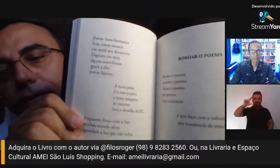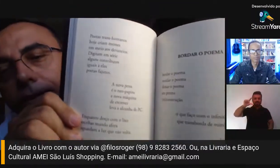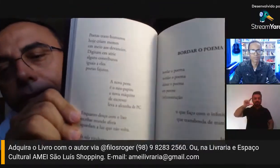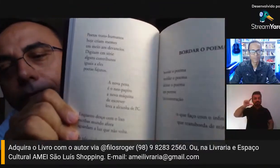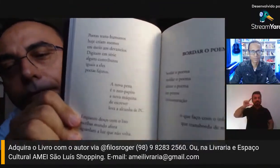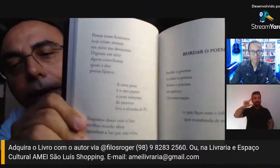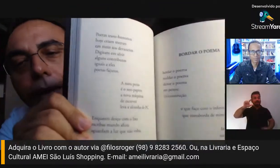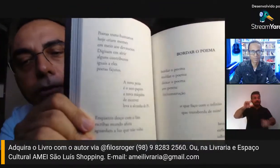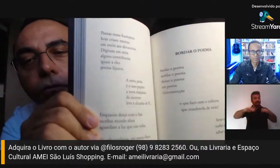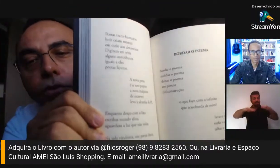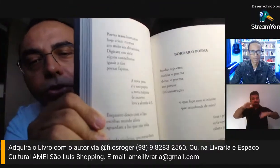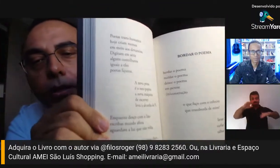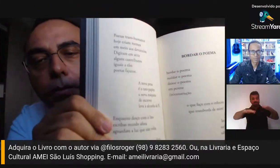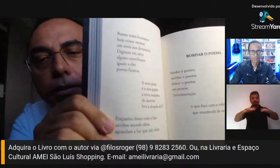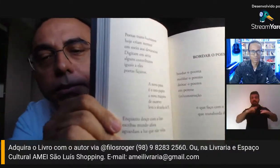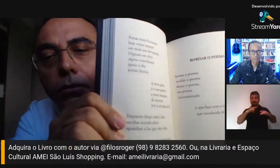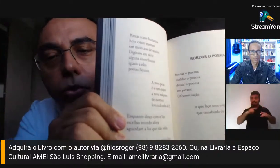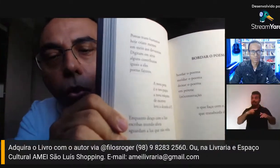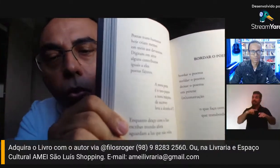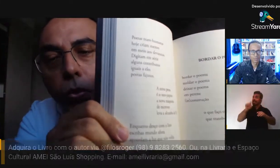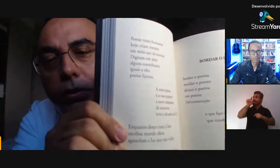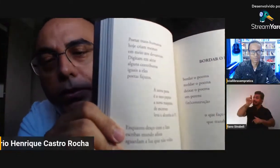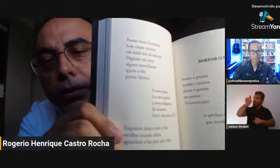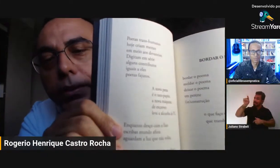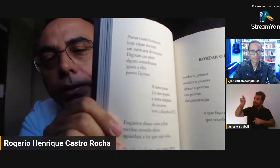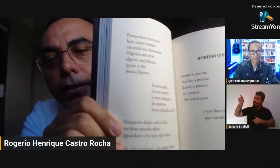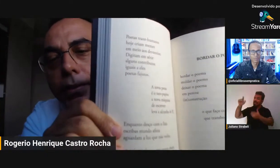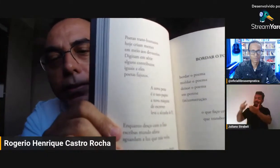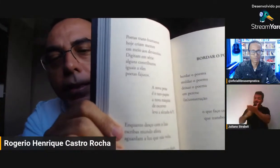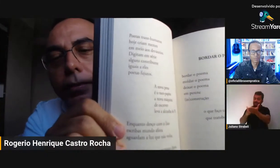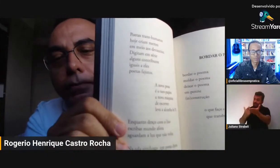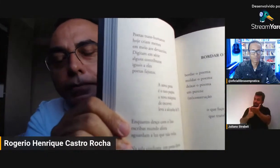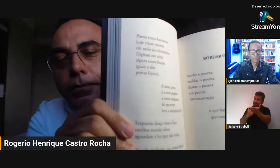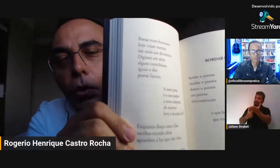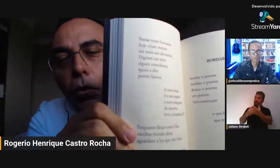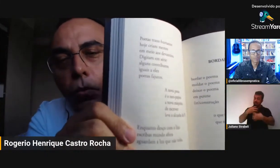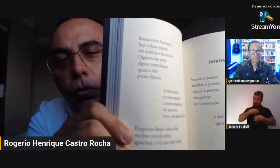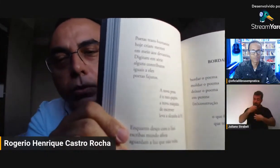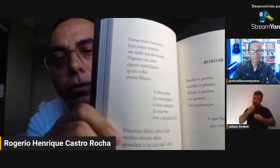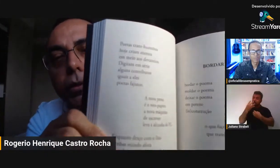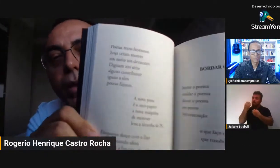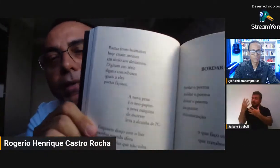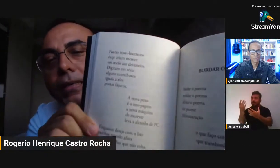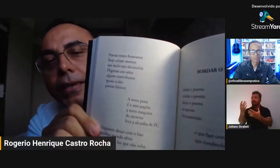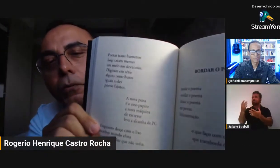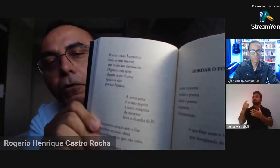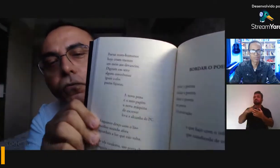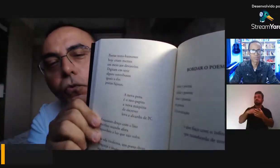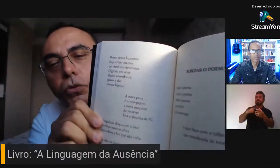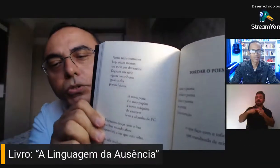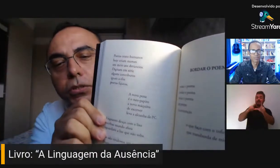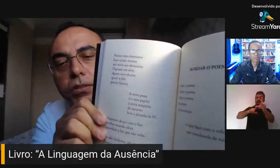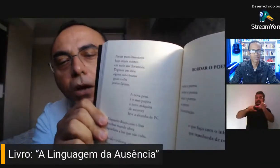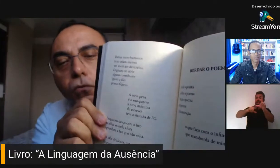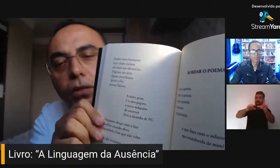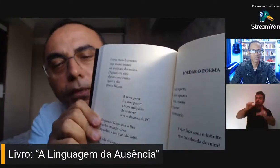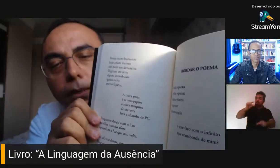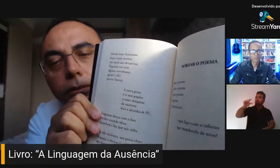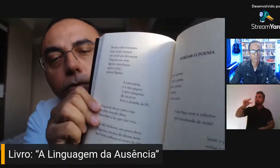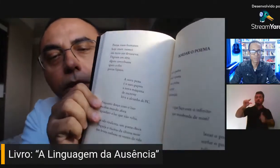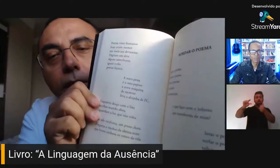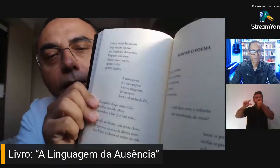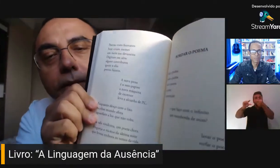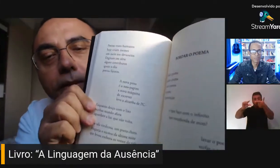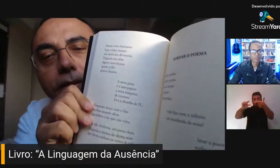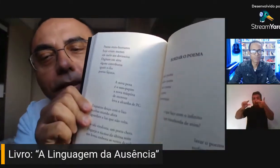poesia. As fontes geralmente são 12, 11, aqui é uma fonte, salvo